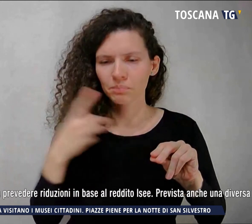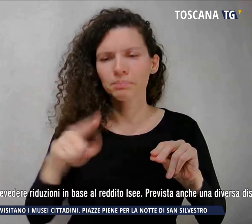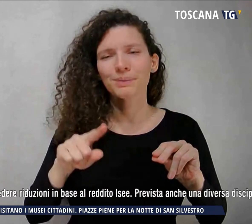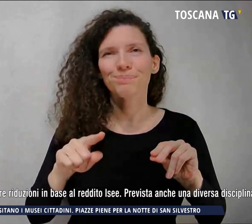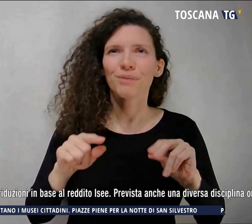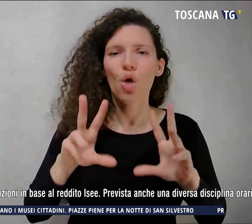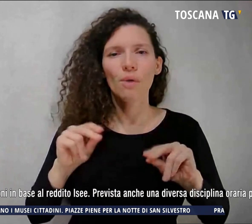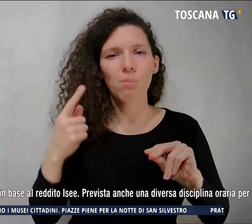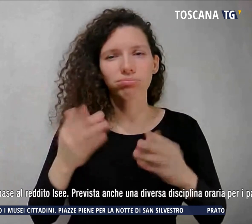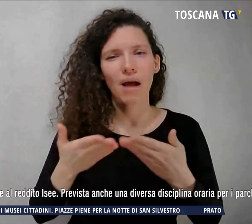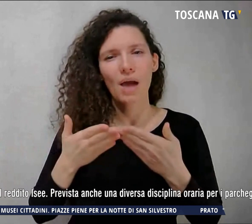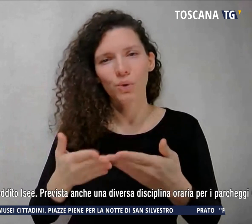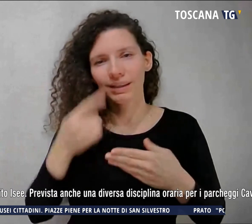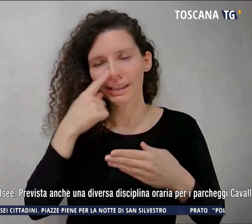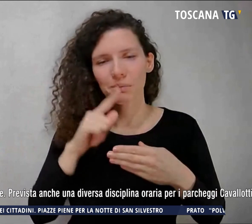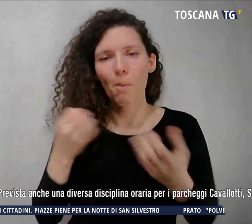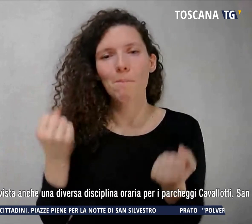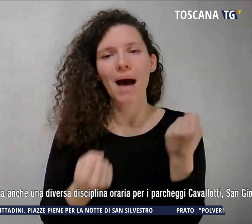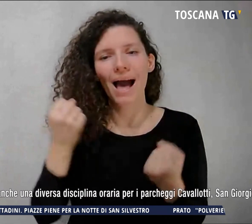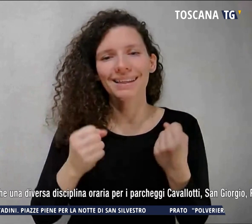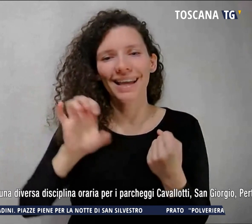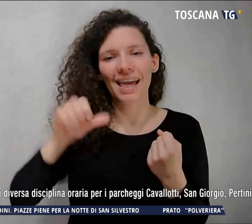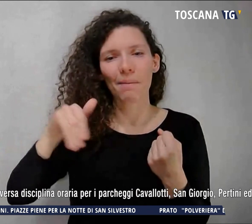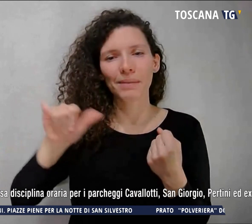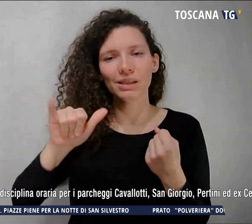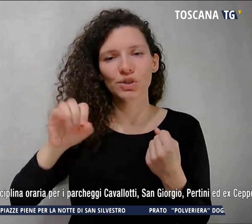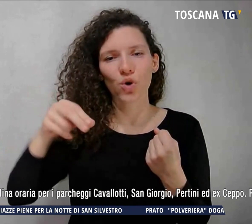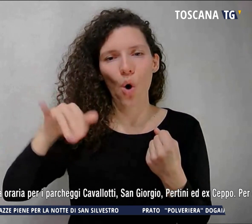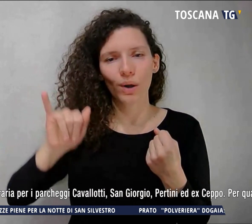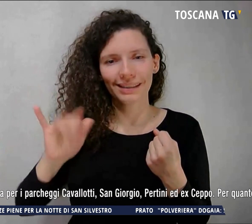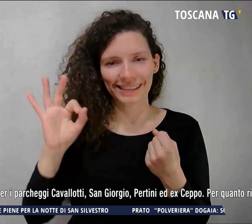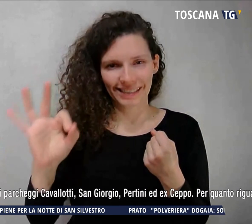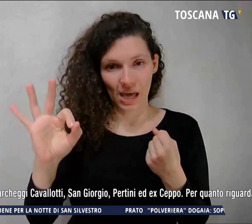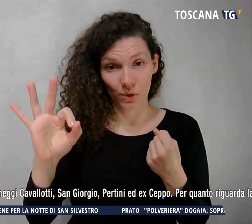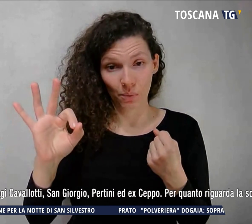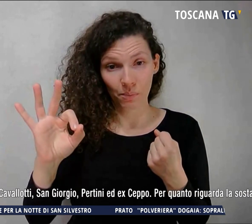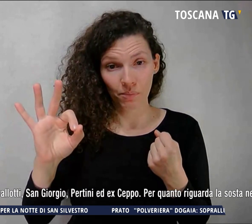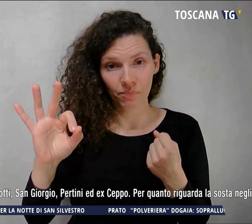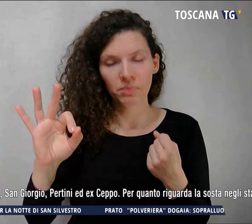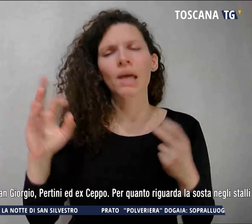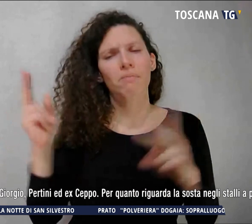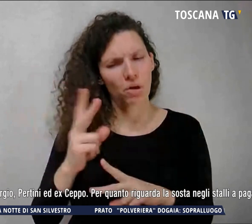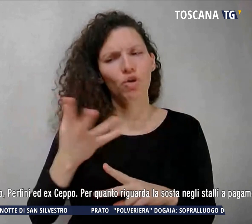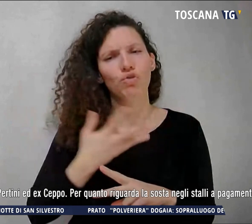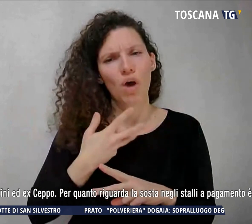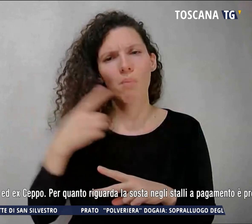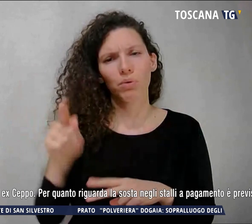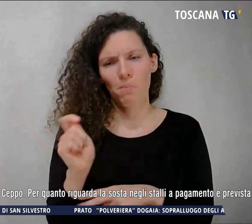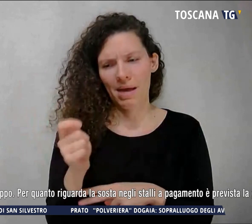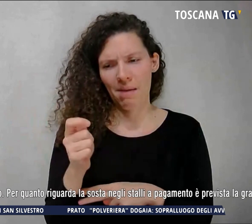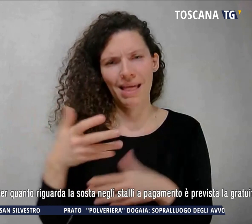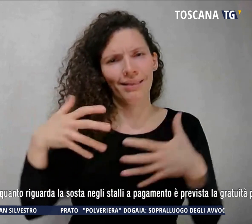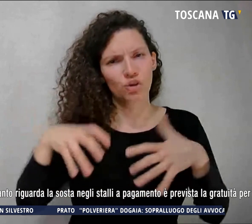emissioni zero ma prevede anche riduzioni in base al reddito ISEE.